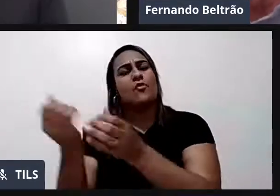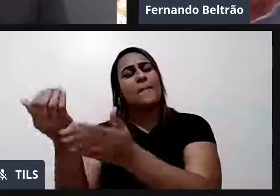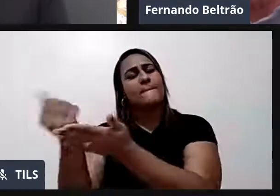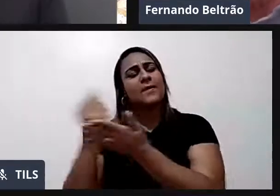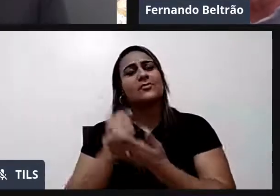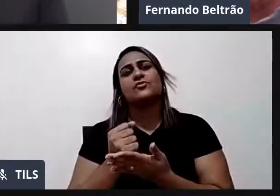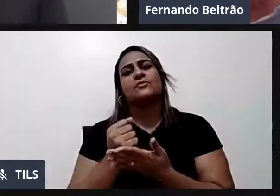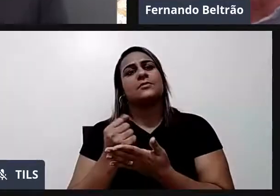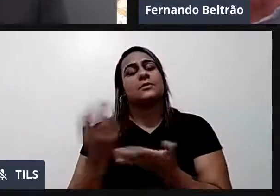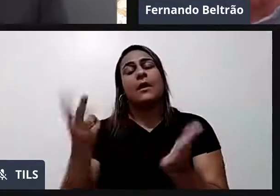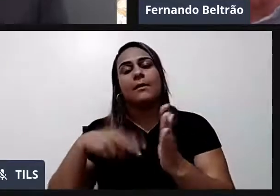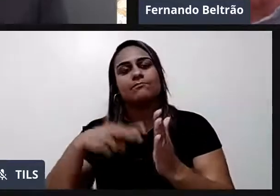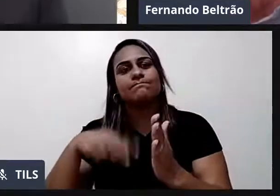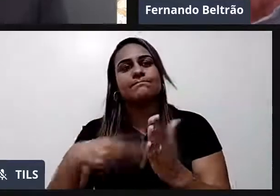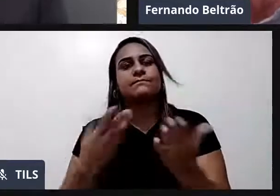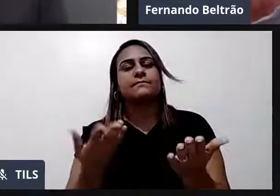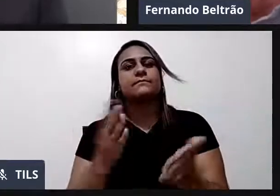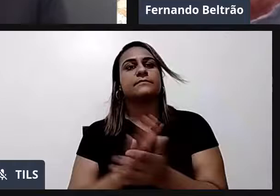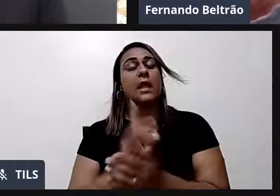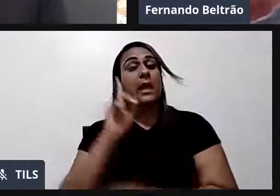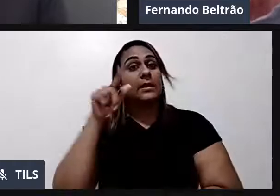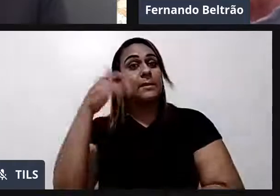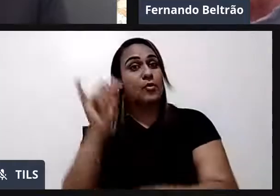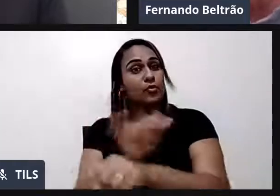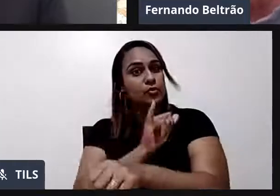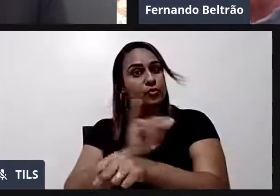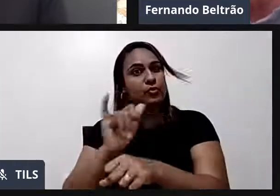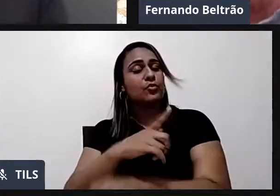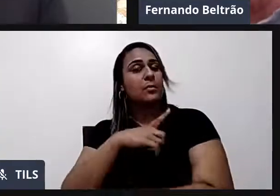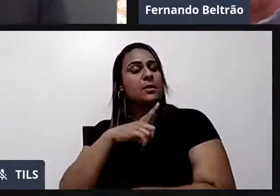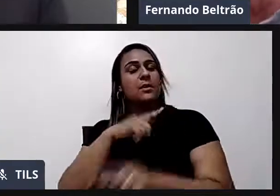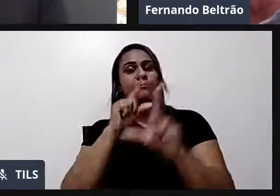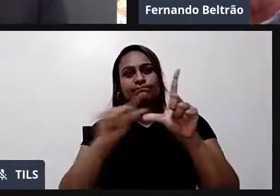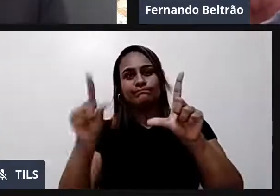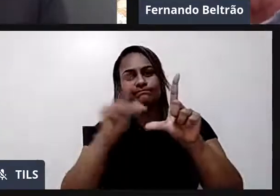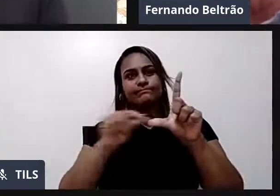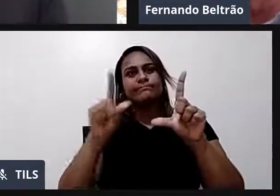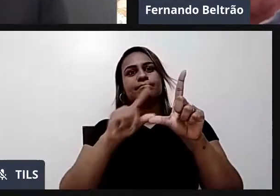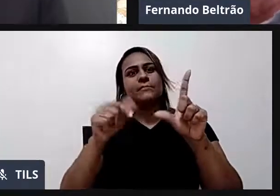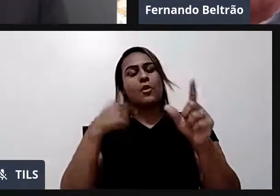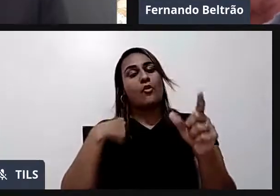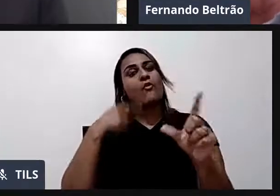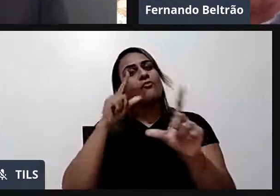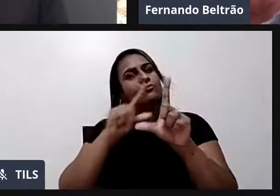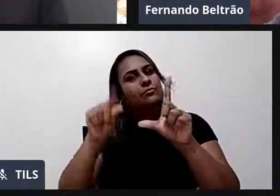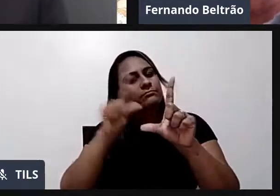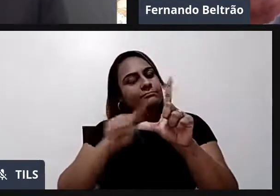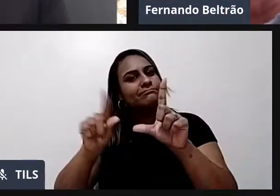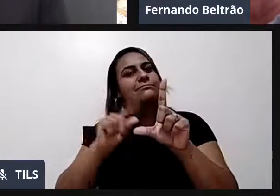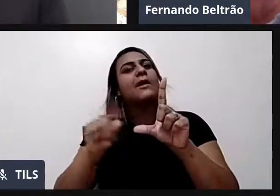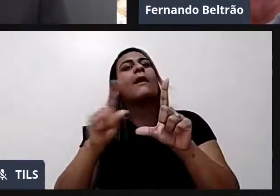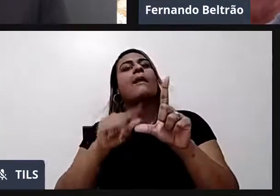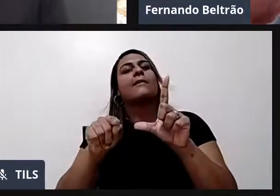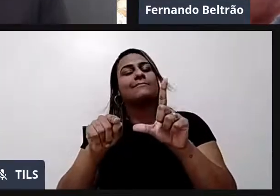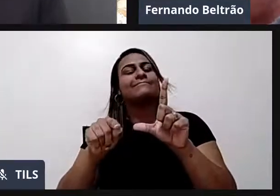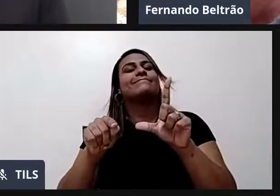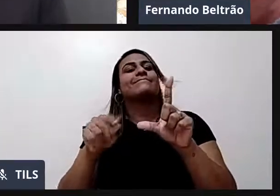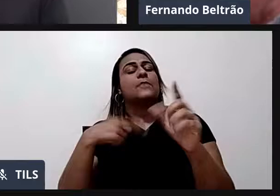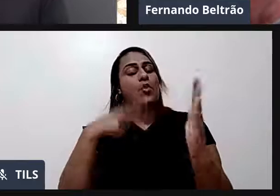começou a ter legenda no YouTube. Eu passei a ativar a legenda. E eu lia. O que estava escrito no YouTube. Quando ele me